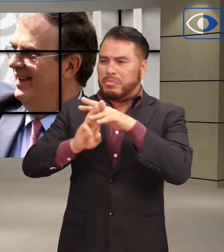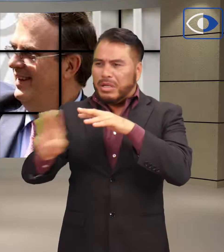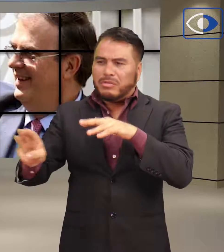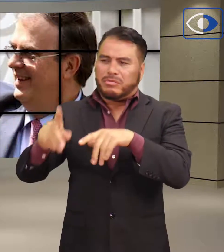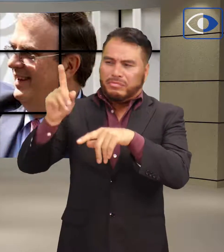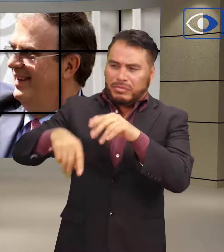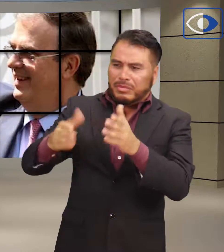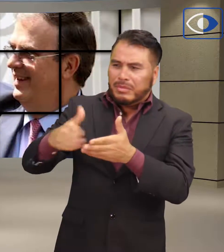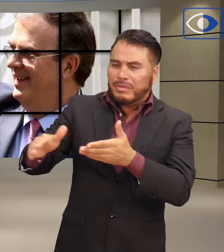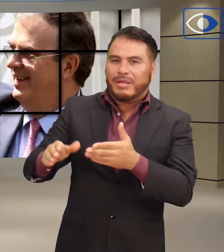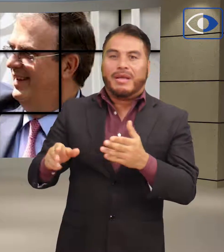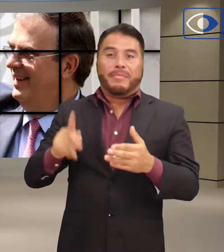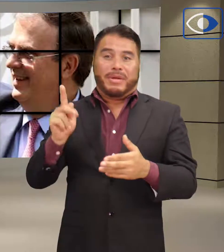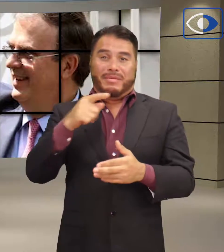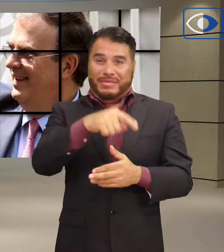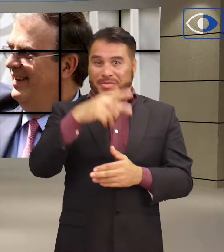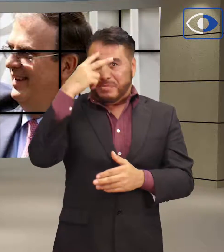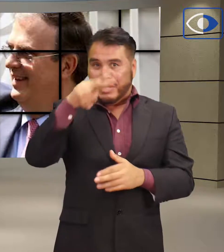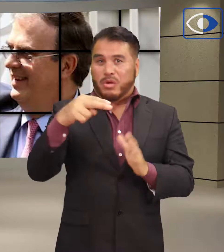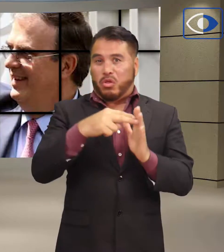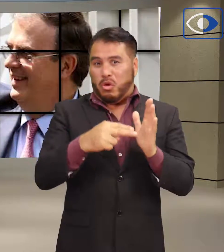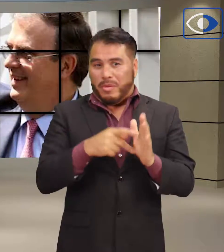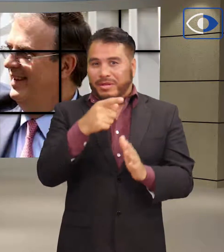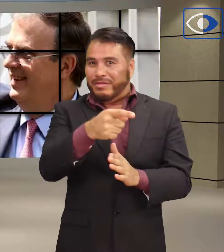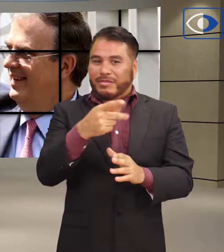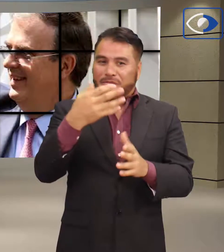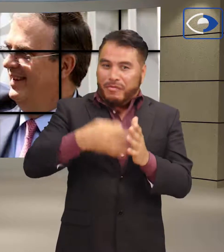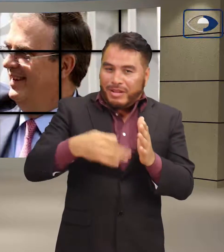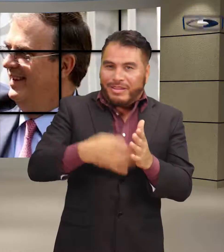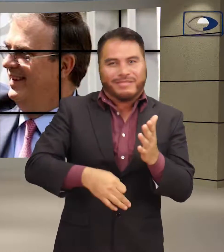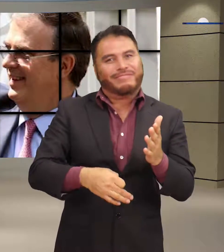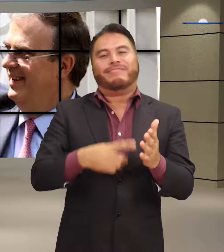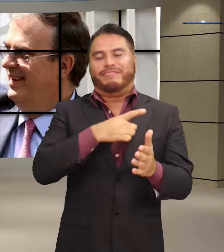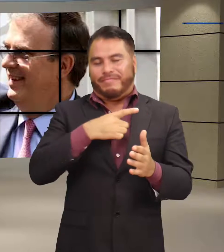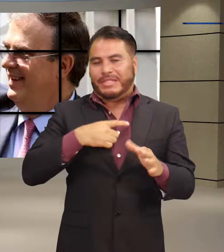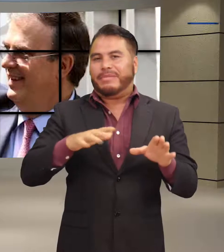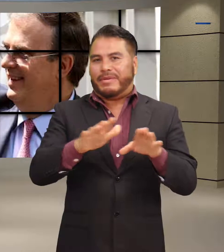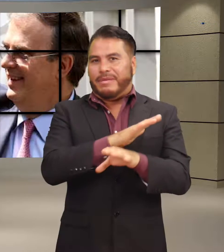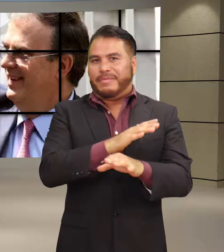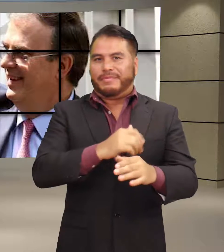promueva un pacto para erradicar la migración, si las normas mexicanas son las de hoy en día.